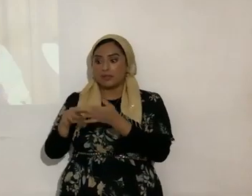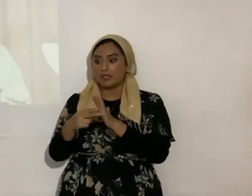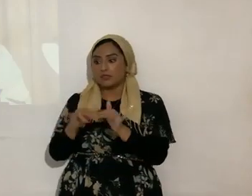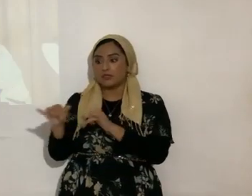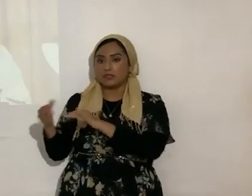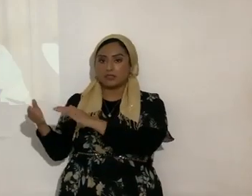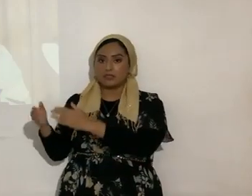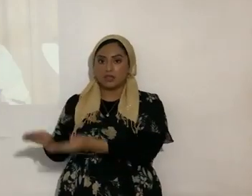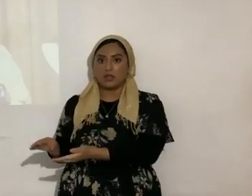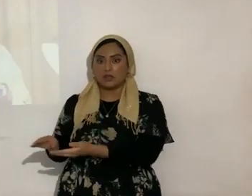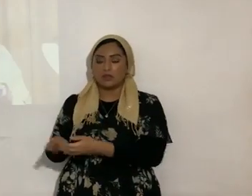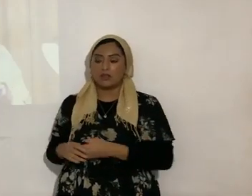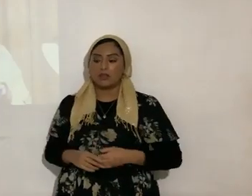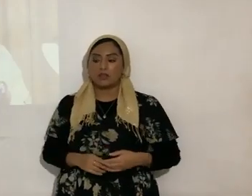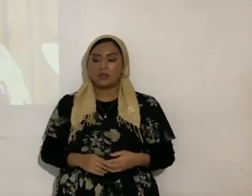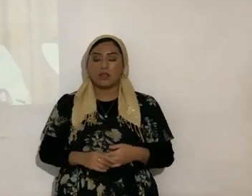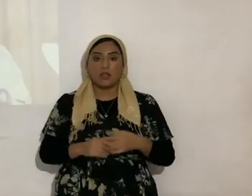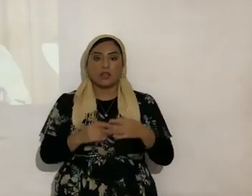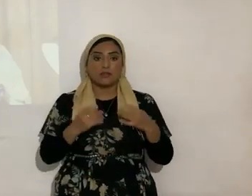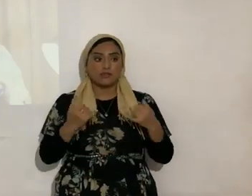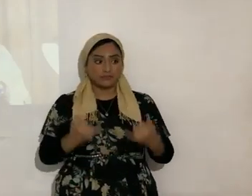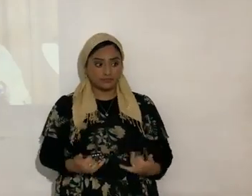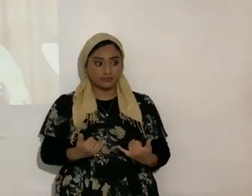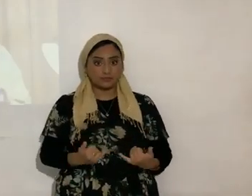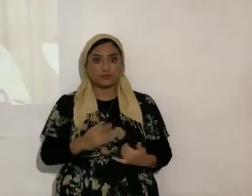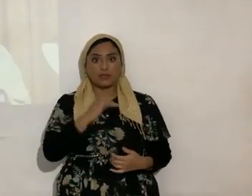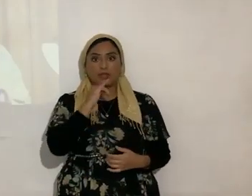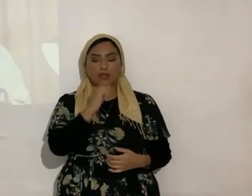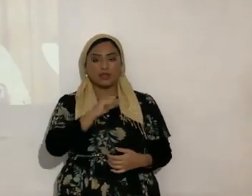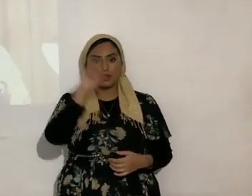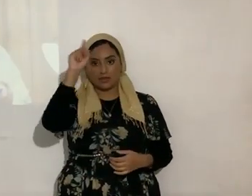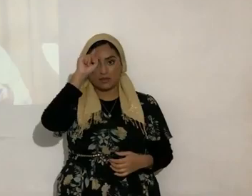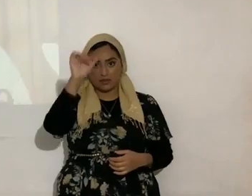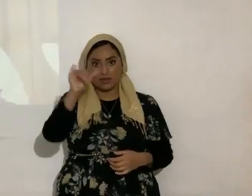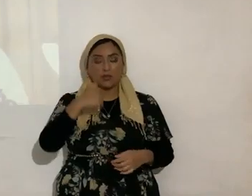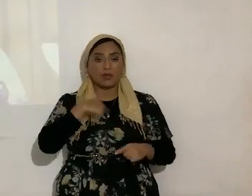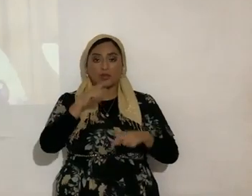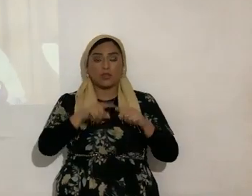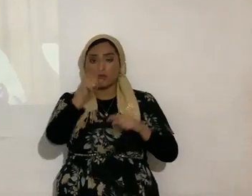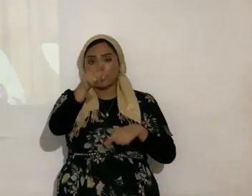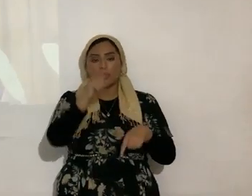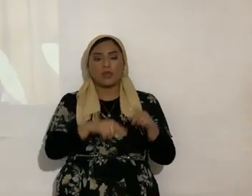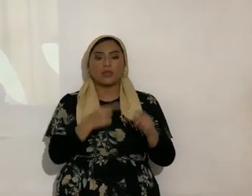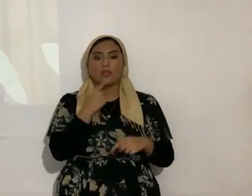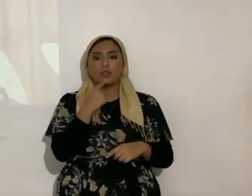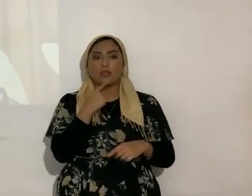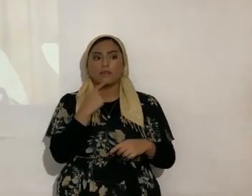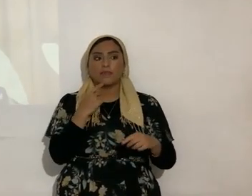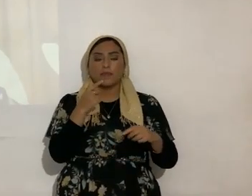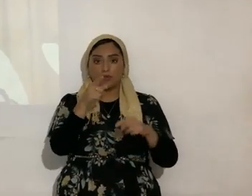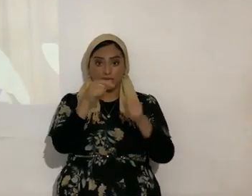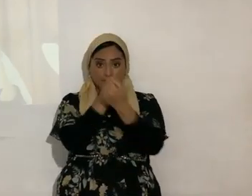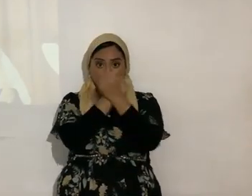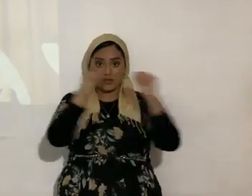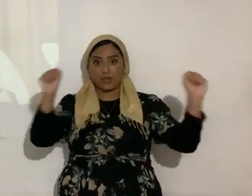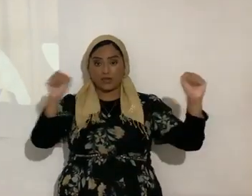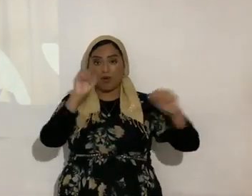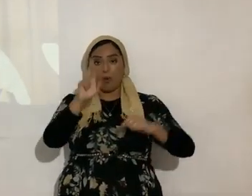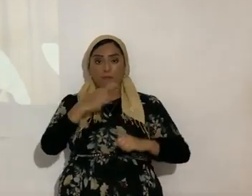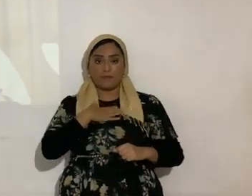Bueno, ahora, el presente es la eternidad. Entonces, no podemos decir, tú no puedes decir, ¿cómo salgo? ¿O yo cómo salgo? ¿En